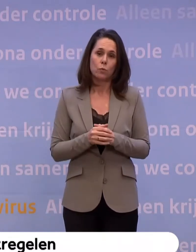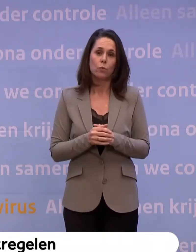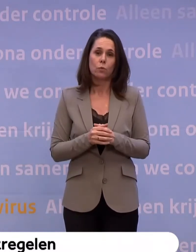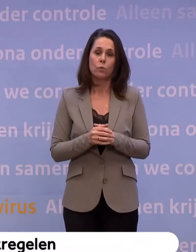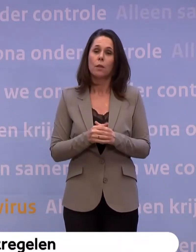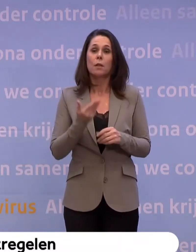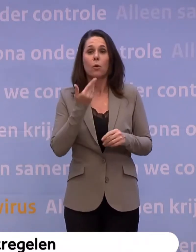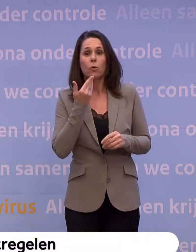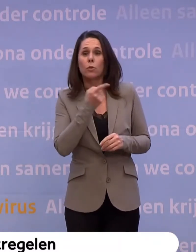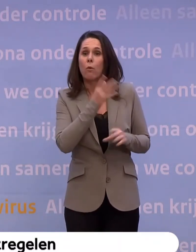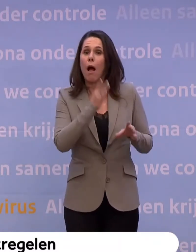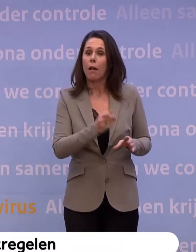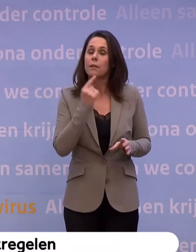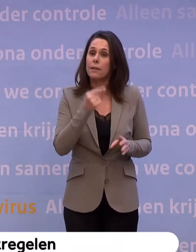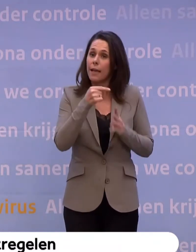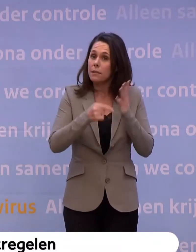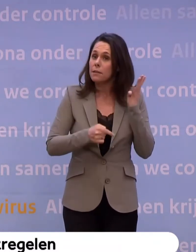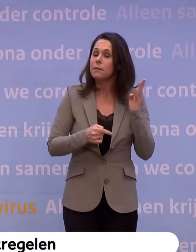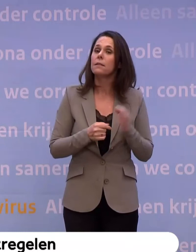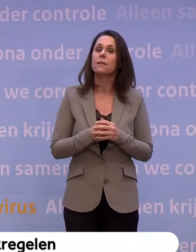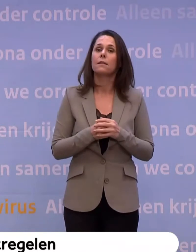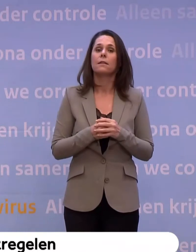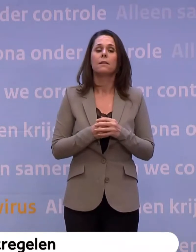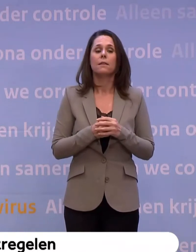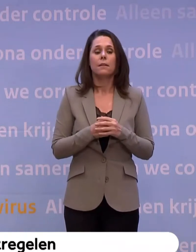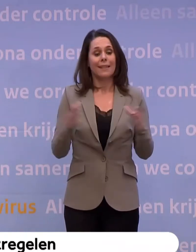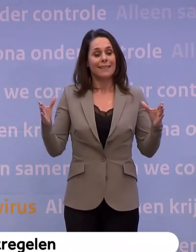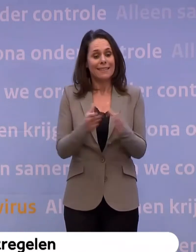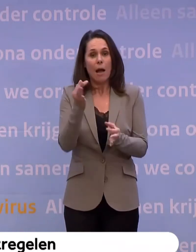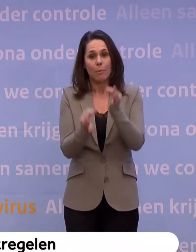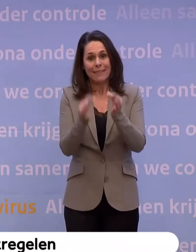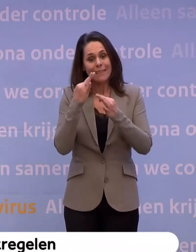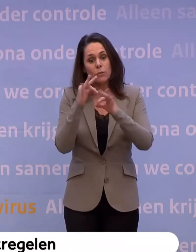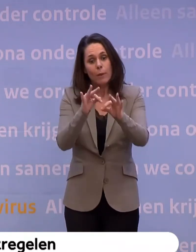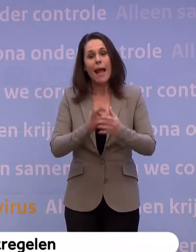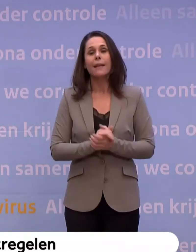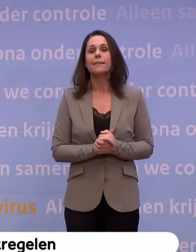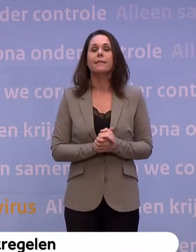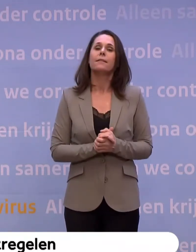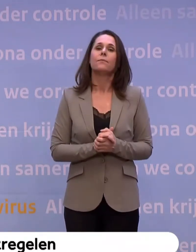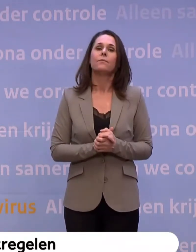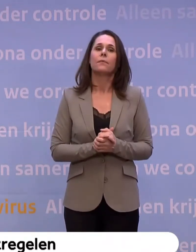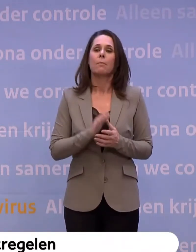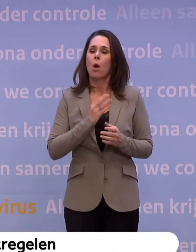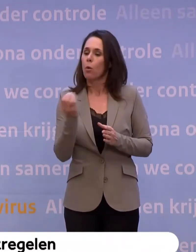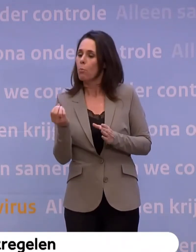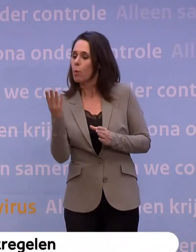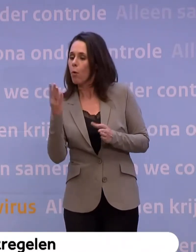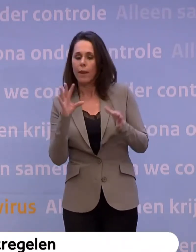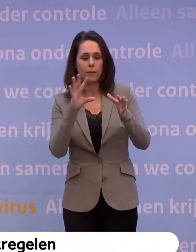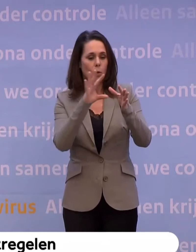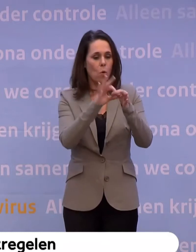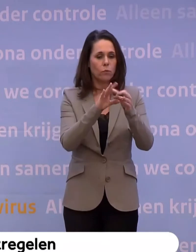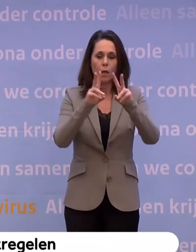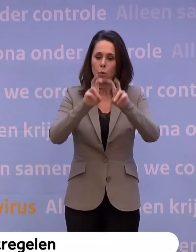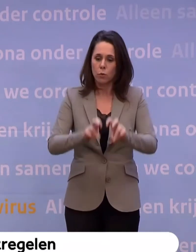dingen over gezegd... ...waardoor je samen met het hele testbeleid... ...maar ook vanuit het bron- en contactonderzoek... ...in staat